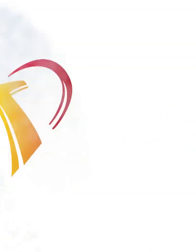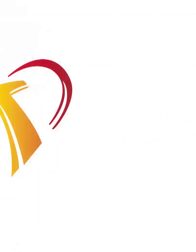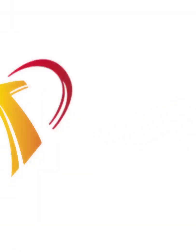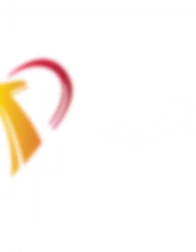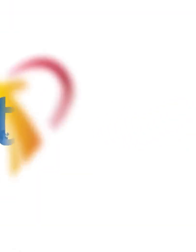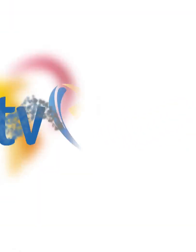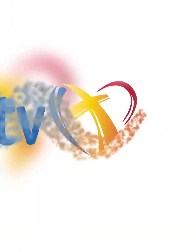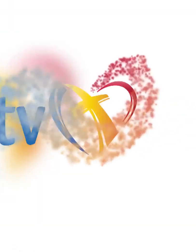Amén.